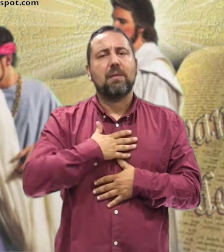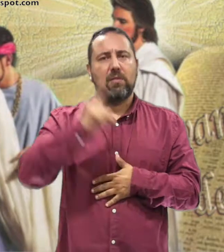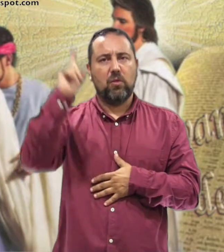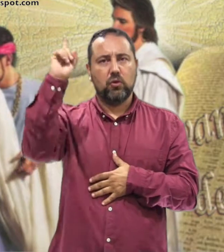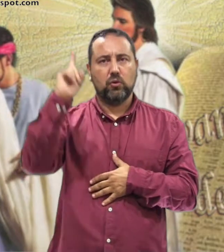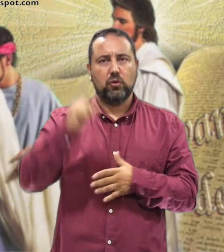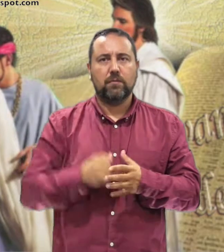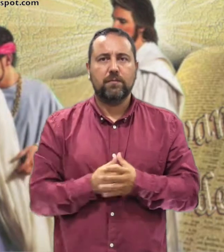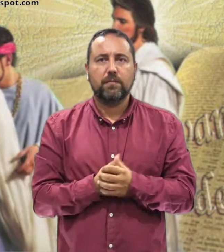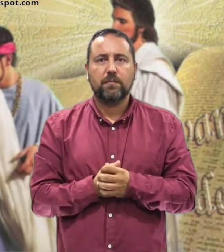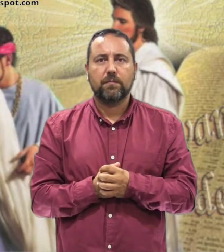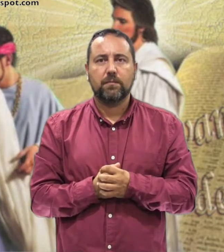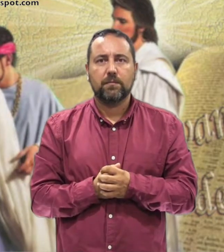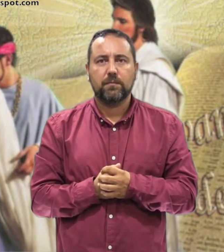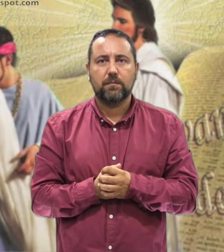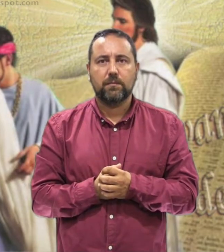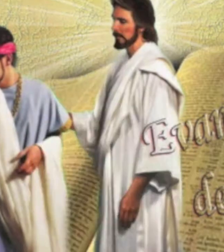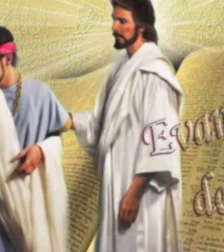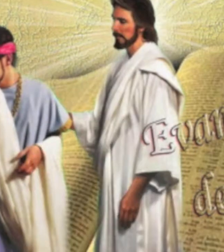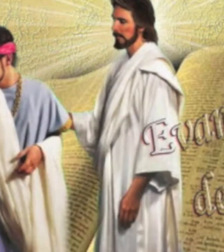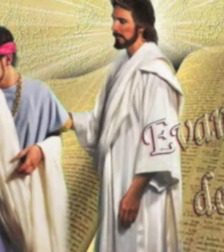Palabra del Señor ¿Y de quién será